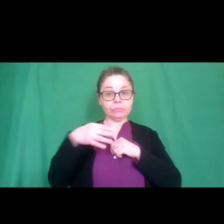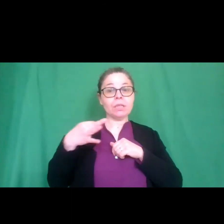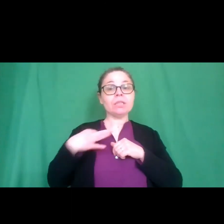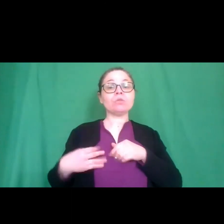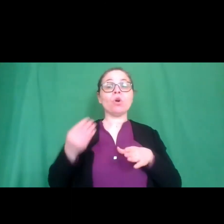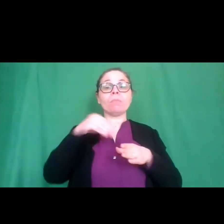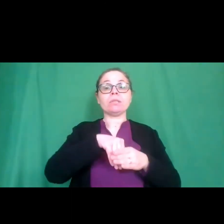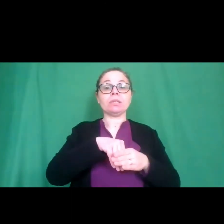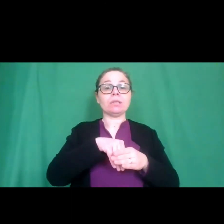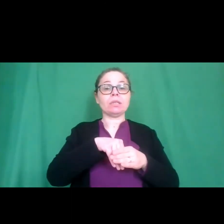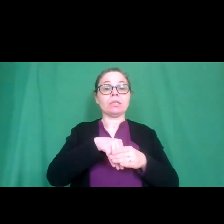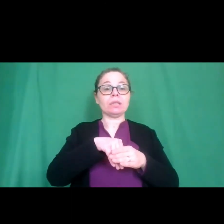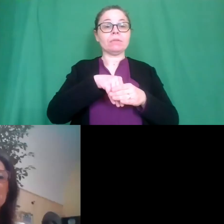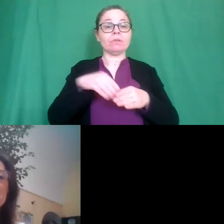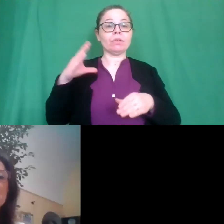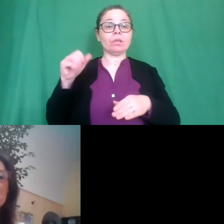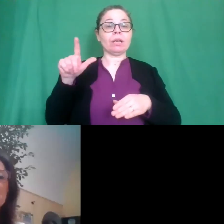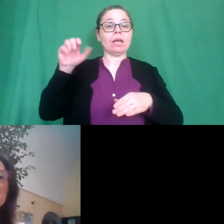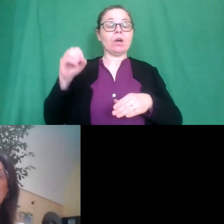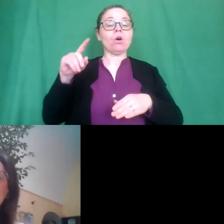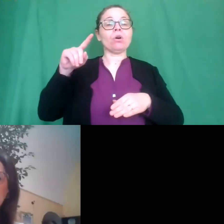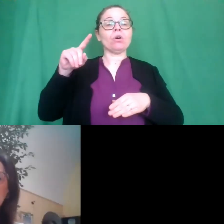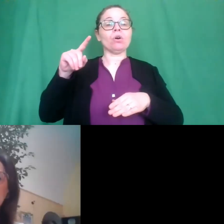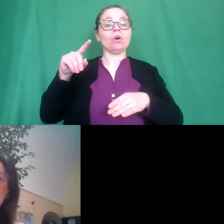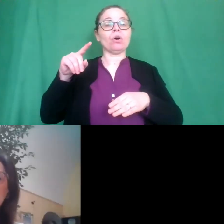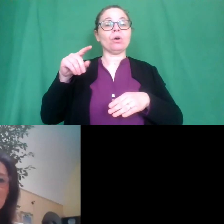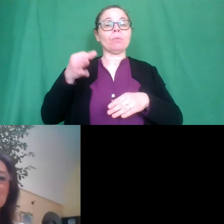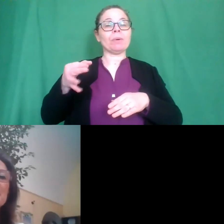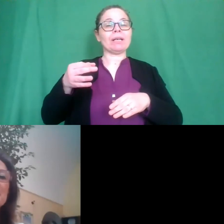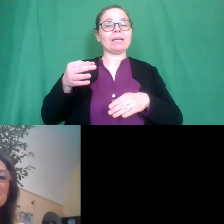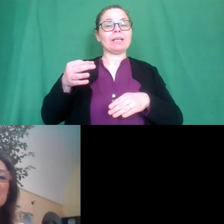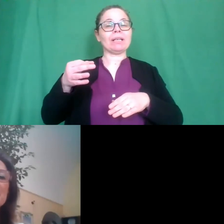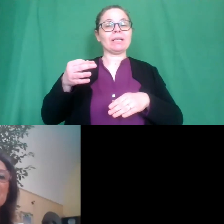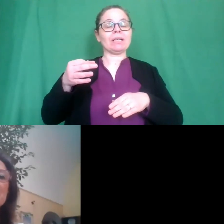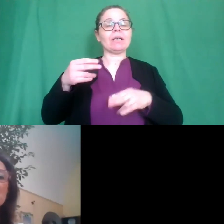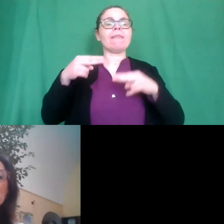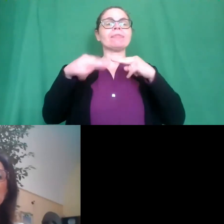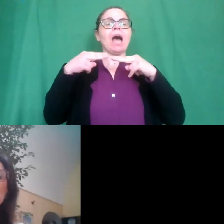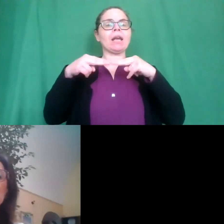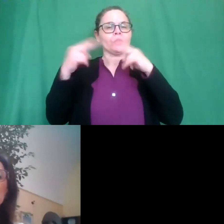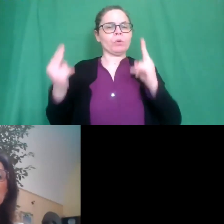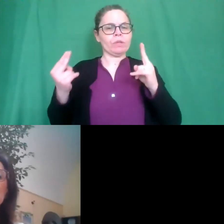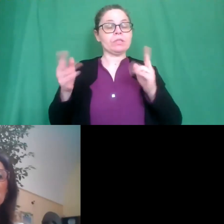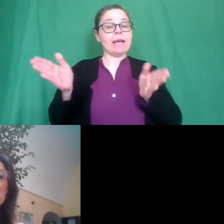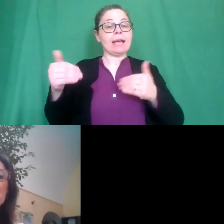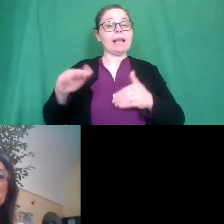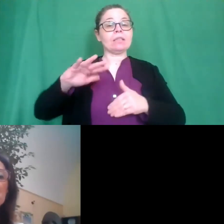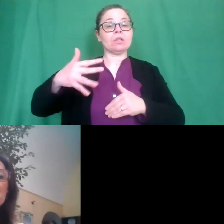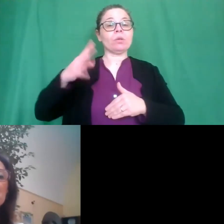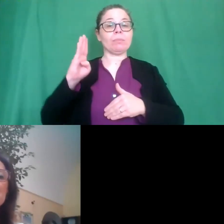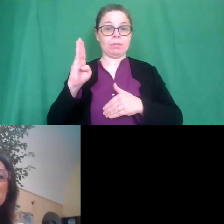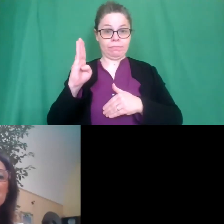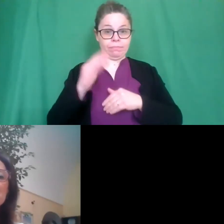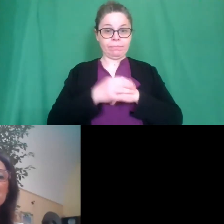comprensivo Calò di Ginosa in provincia di Taranto con la classe quinta B